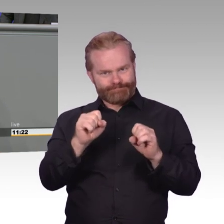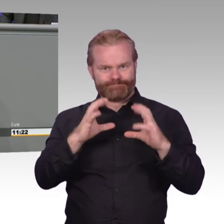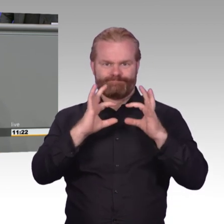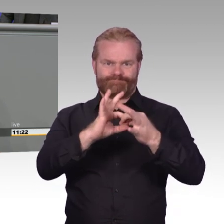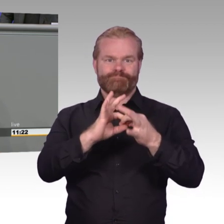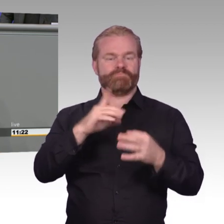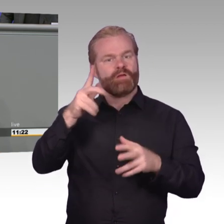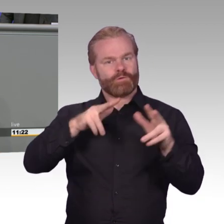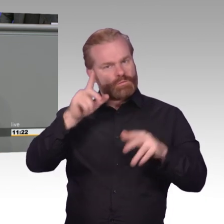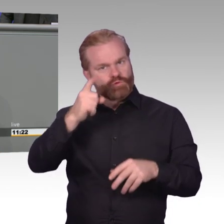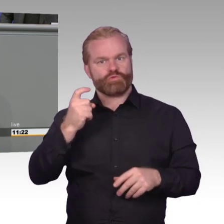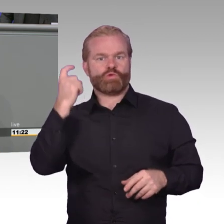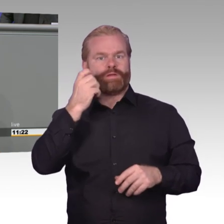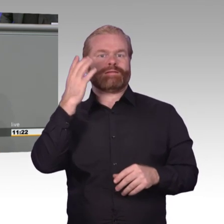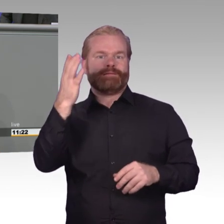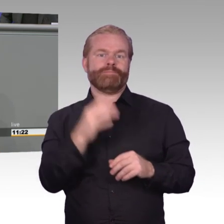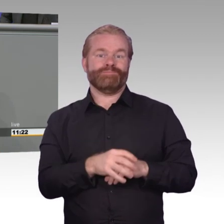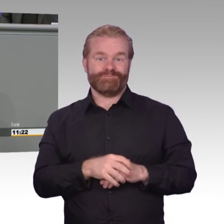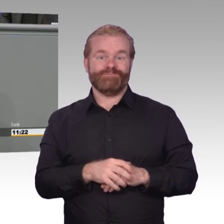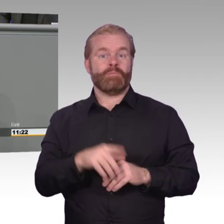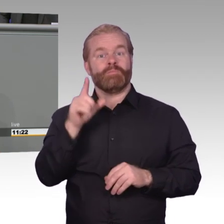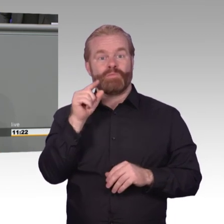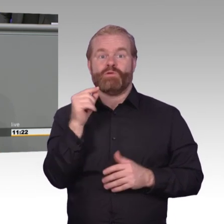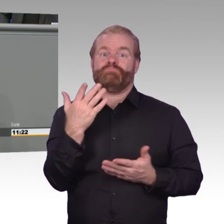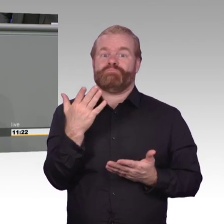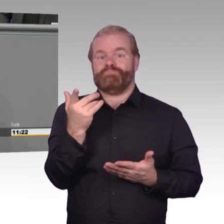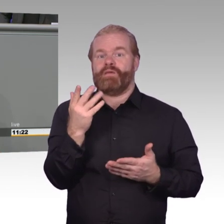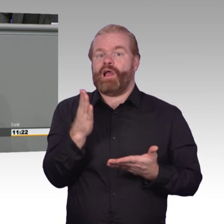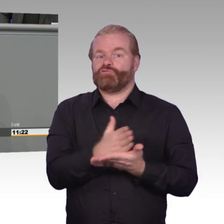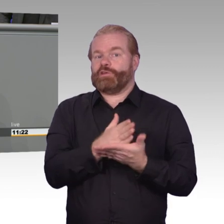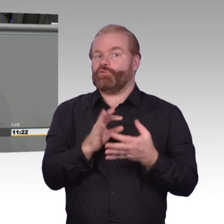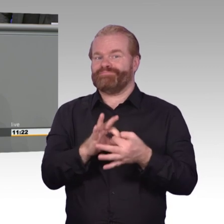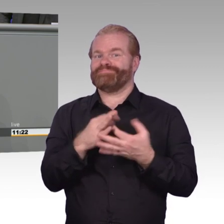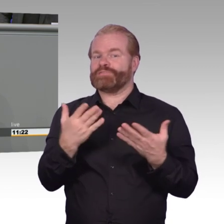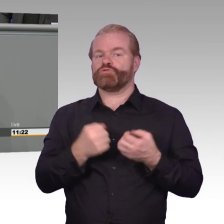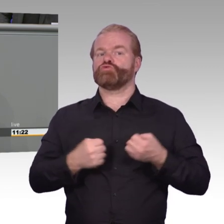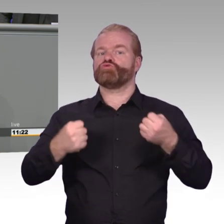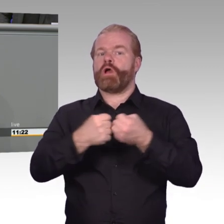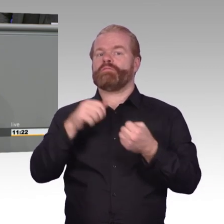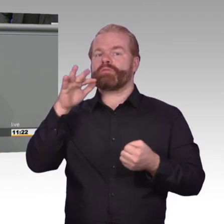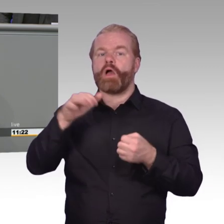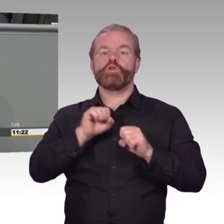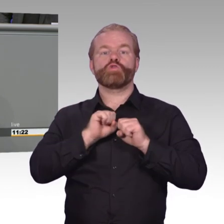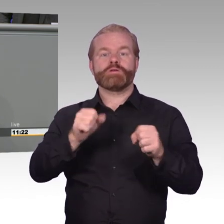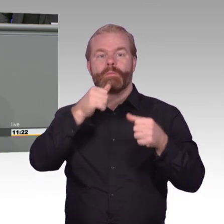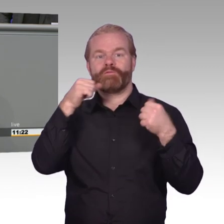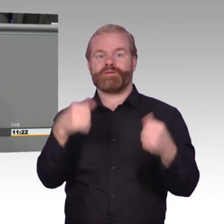Natürlich eine hundertprozentige digitale Sicherheit gibt es nicht. Trotzdem muss die Regierung hier eine Vorreiterrolle spielen